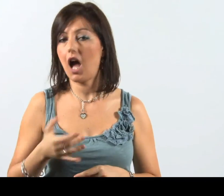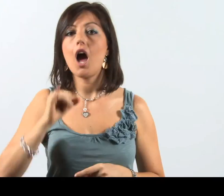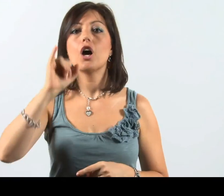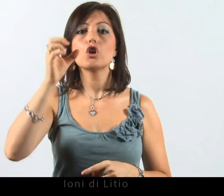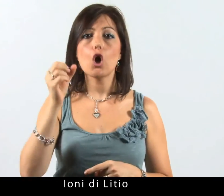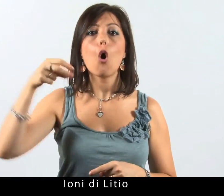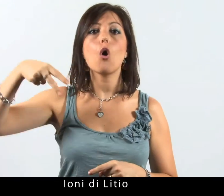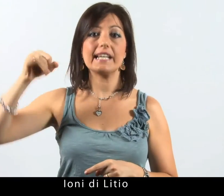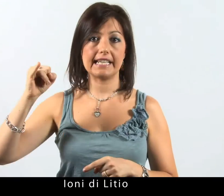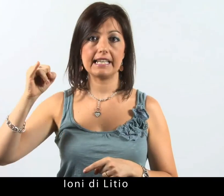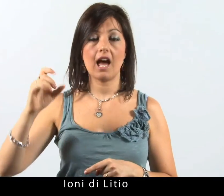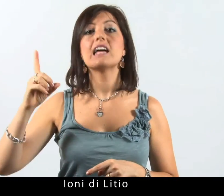Ioni di litio.